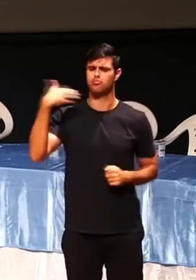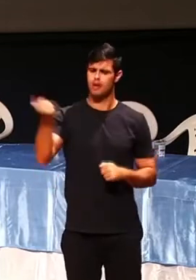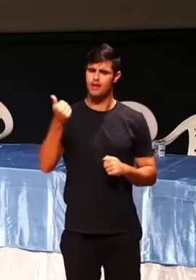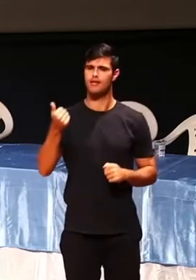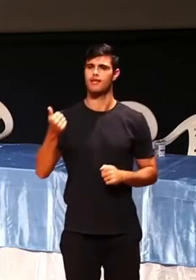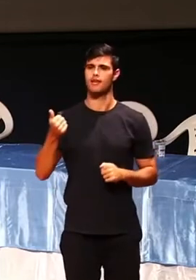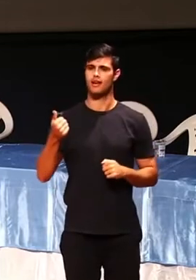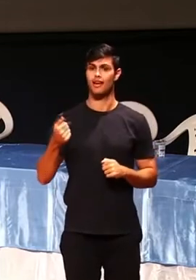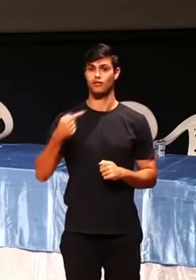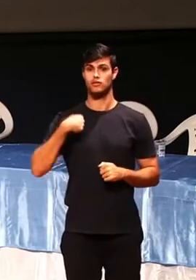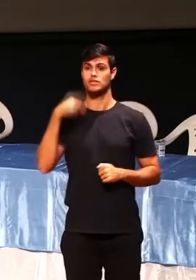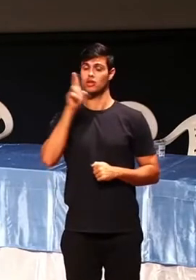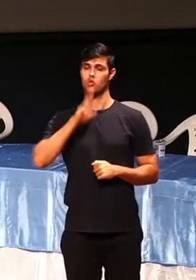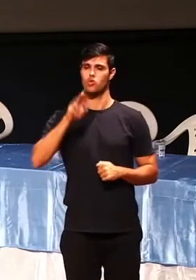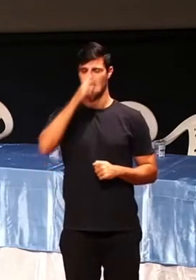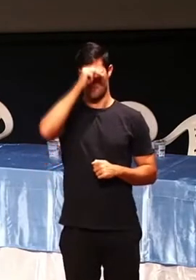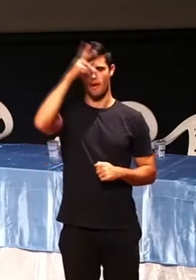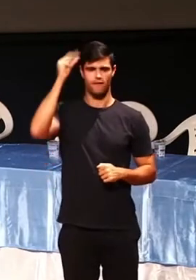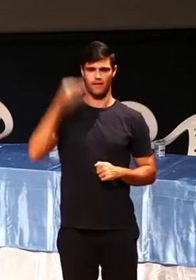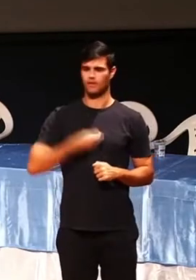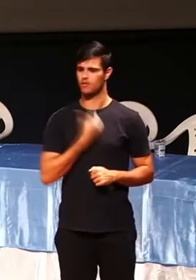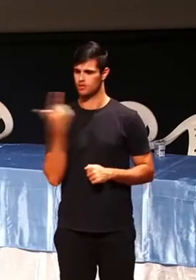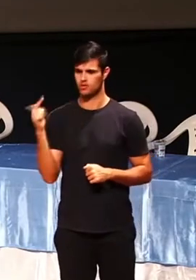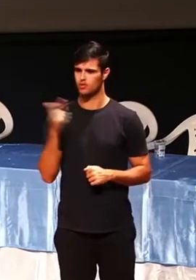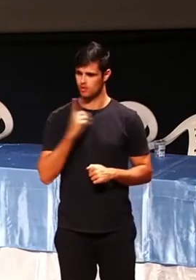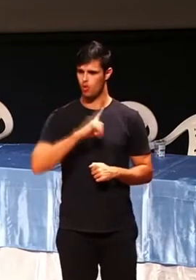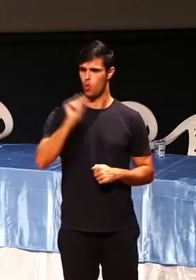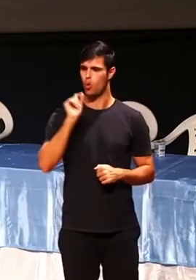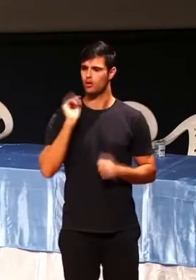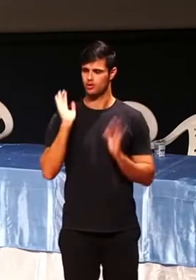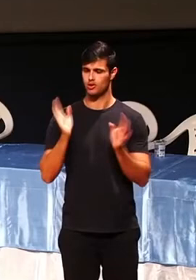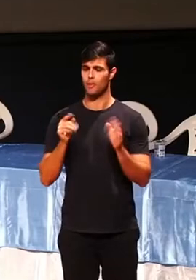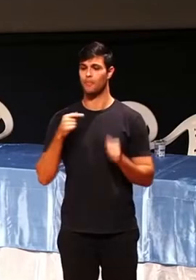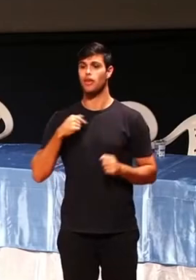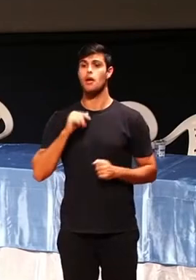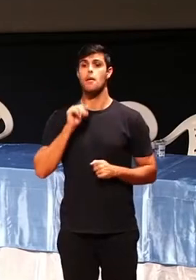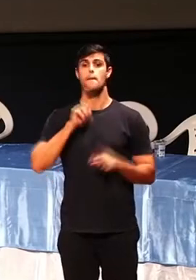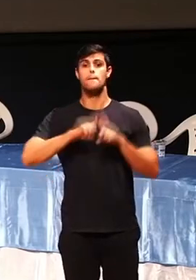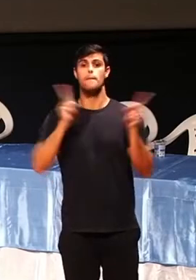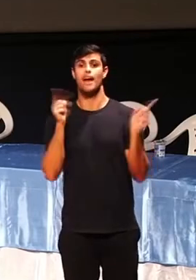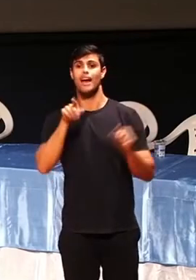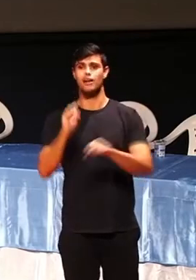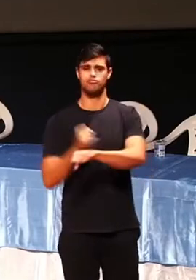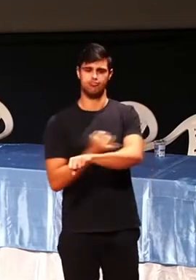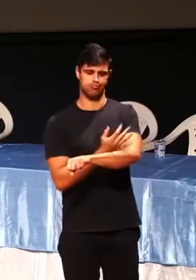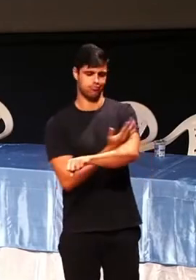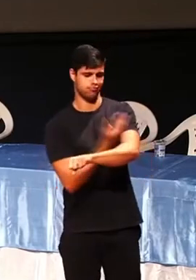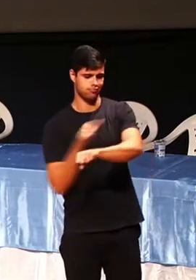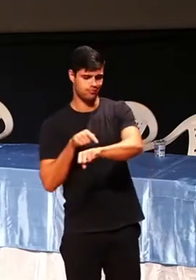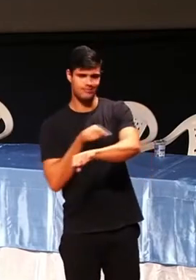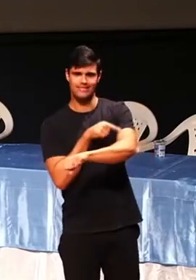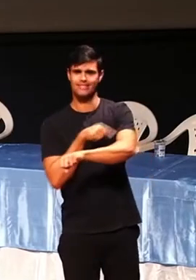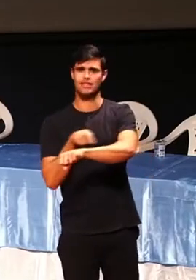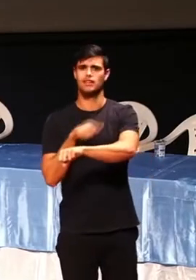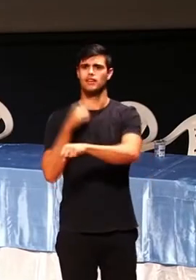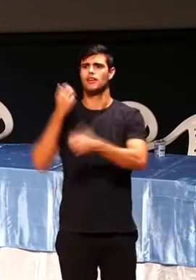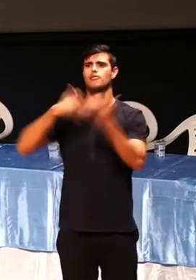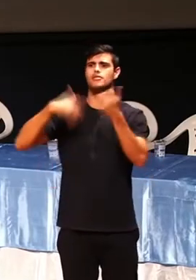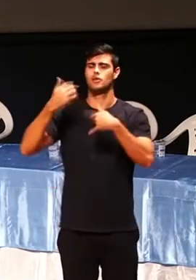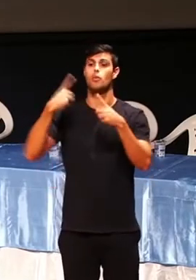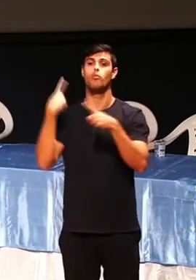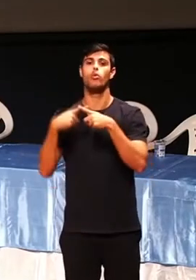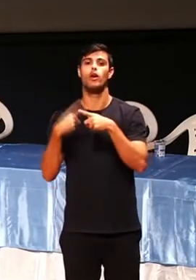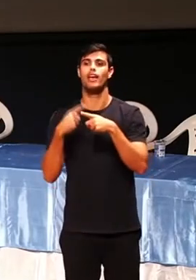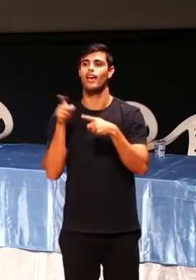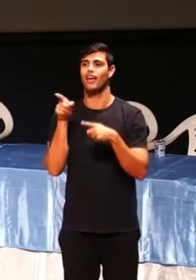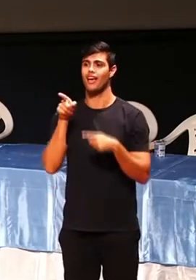o que a prefeita, ela não está aqui, mas ela se arrepiou na hora que ela falou. E eu também me arrepio quando eu falo assim, eu tenho a força, eu